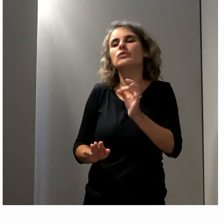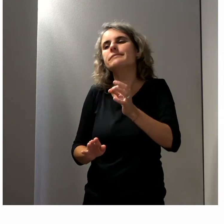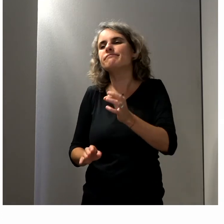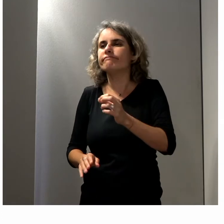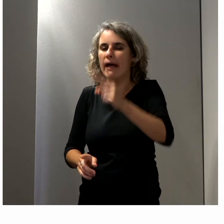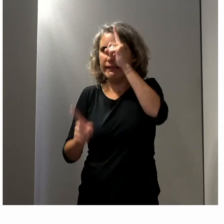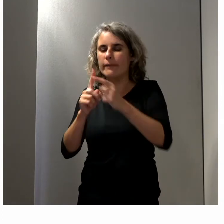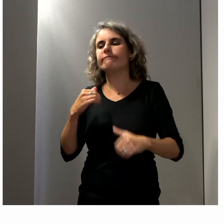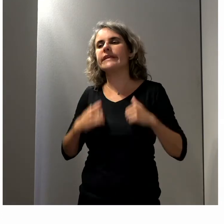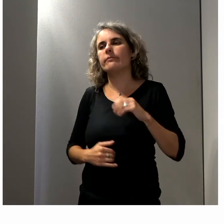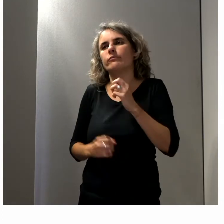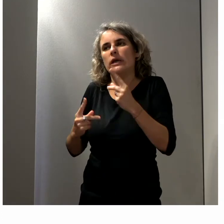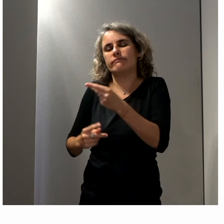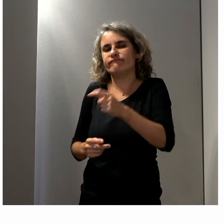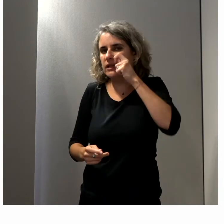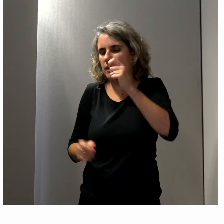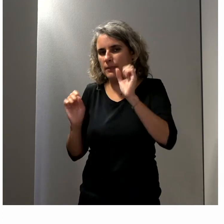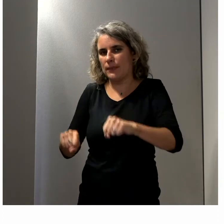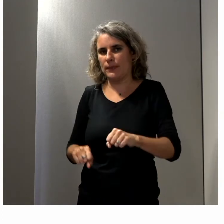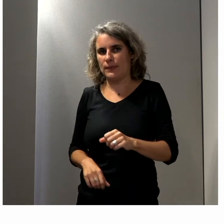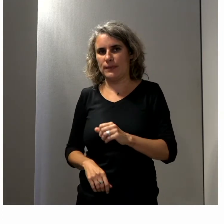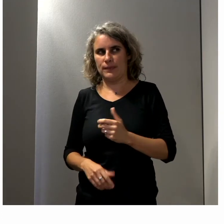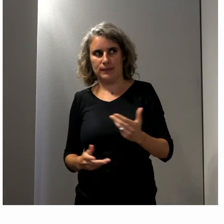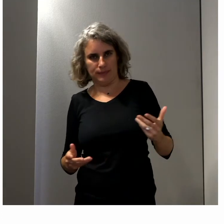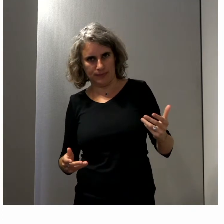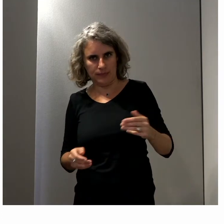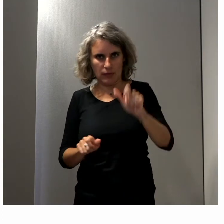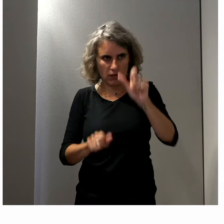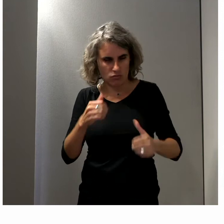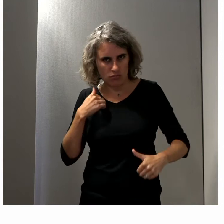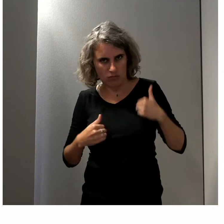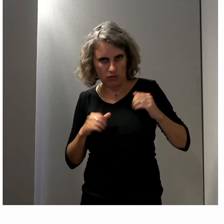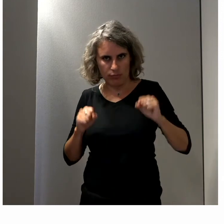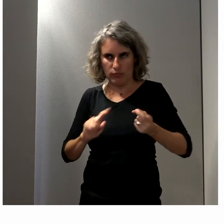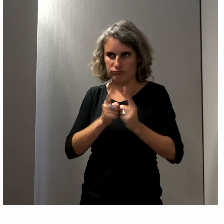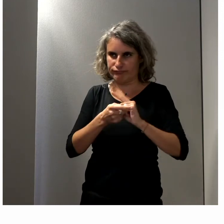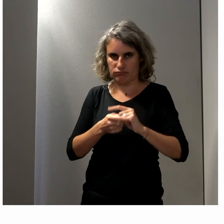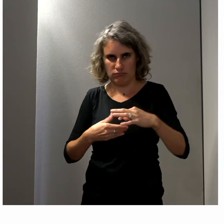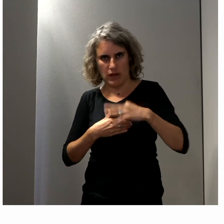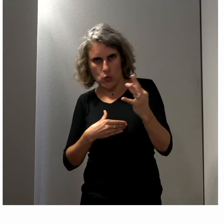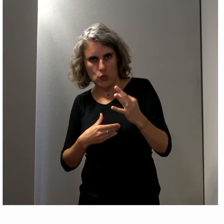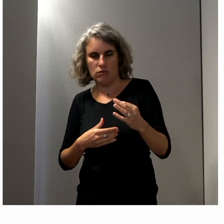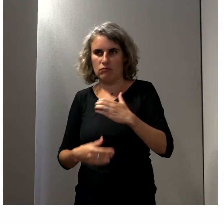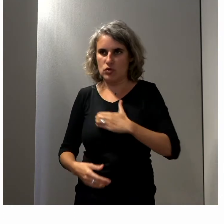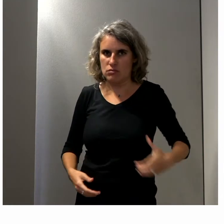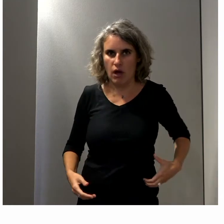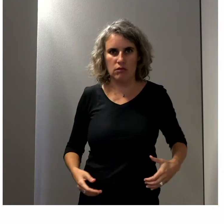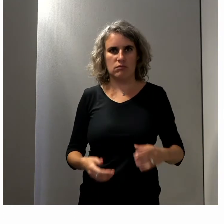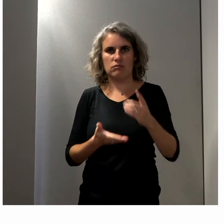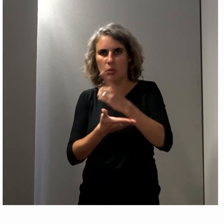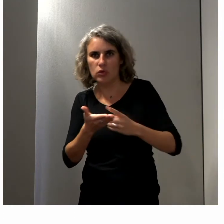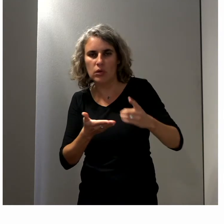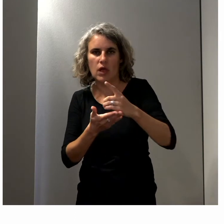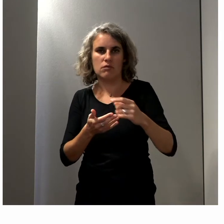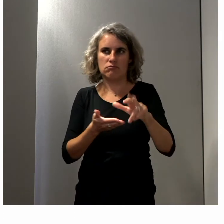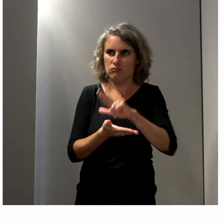'accessibilité. Que les personnes handicapées puissent être demain élues municipales, métropolitaines, départementales, régionales,